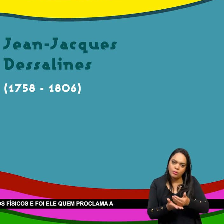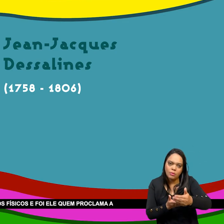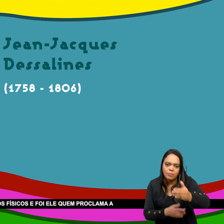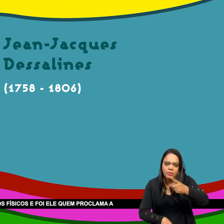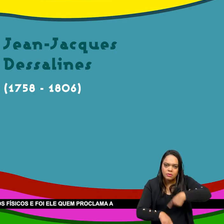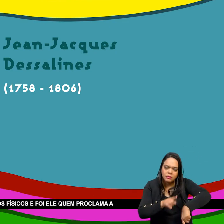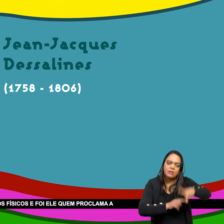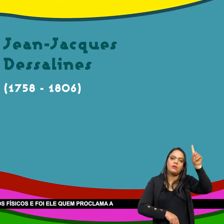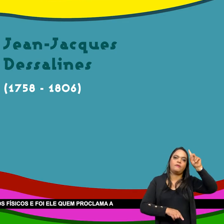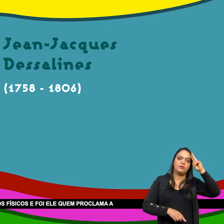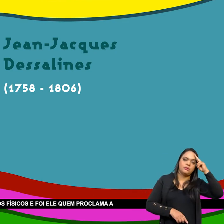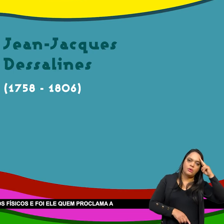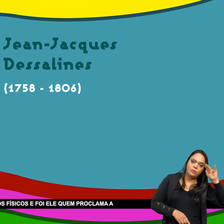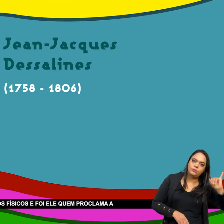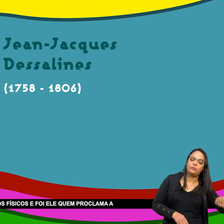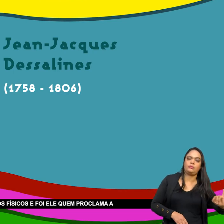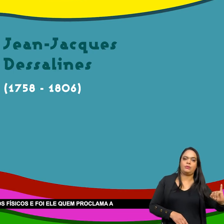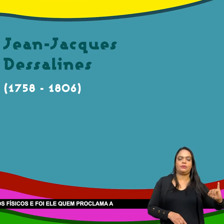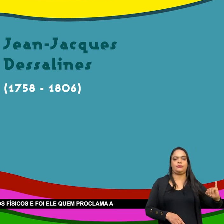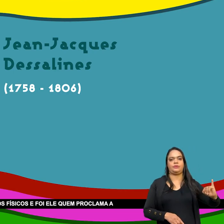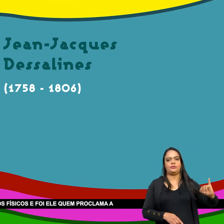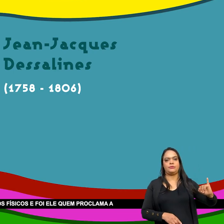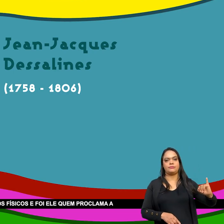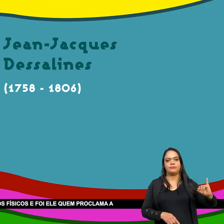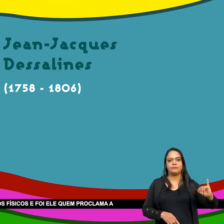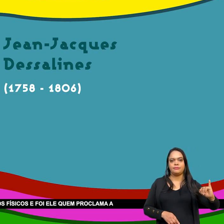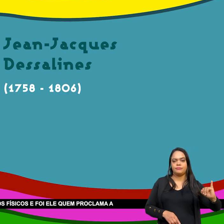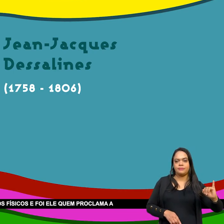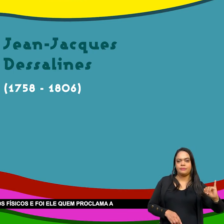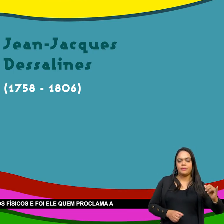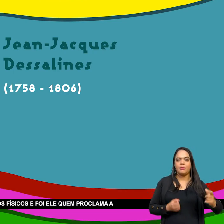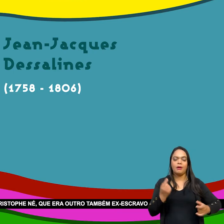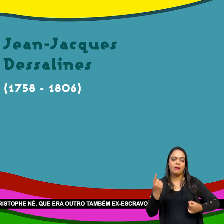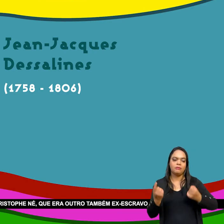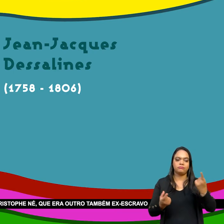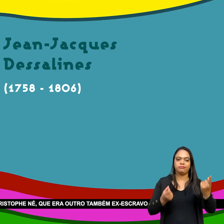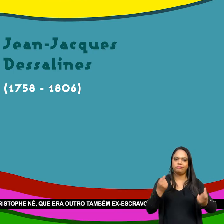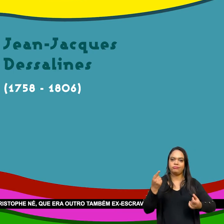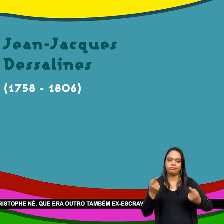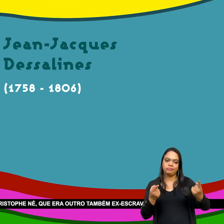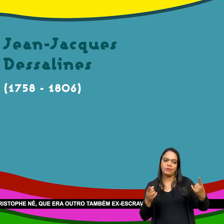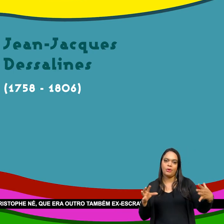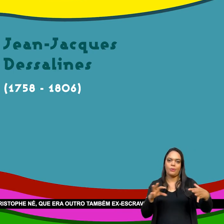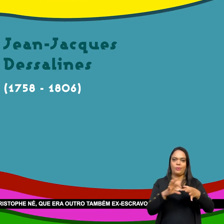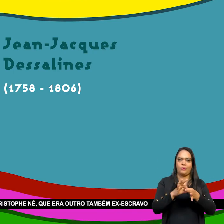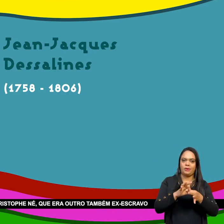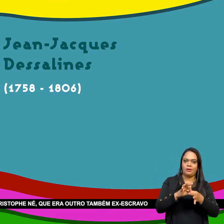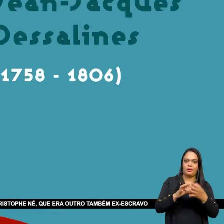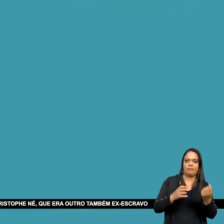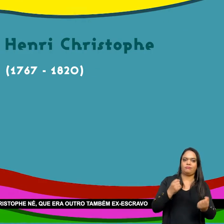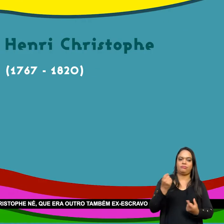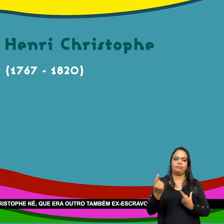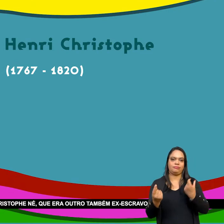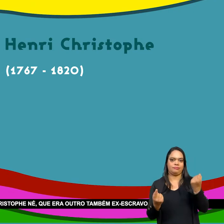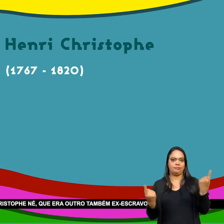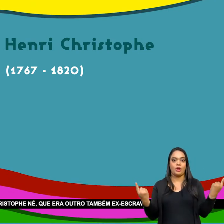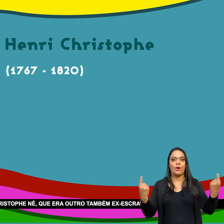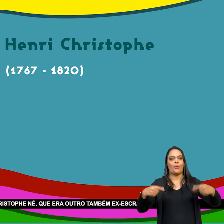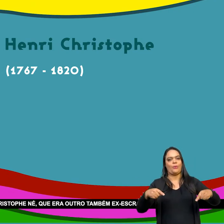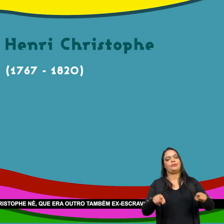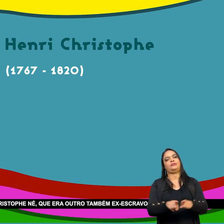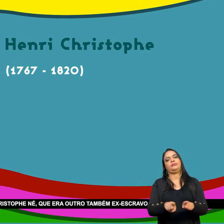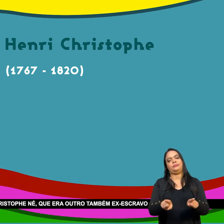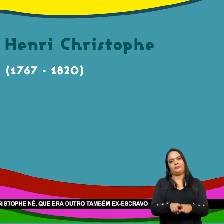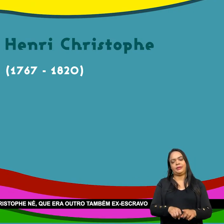Marcas E castigos Físicos E foi ele Quem proclama A independência Do Haiti Em 1804 Tinha também